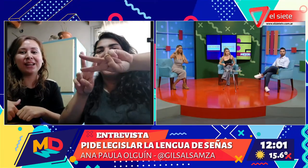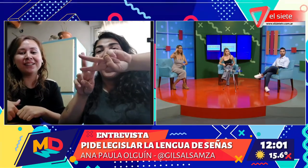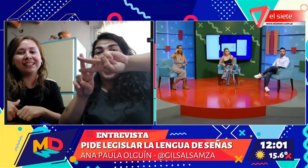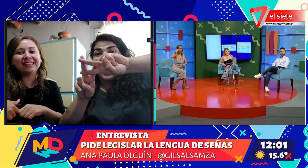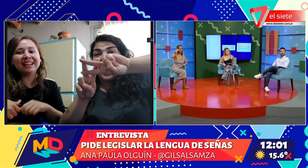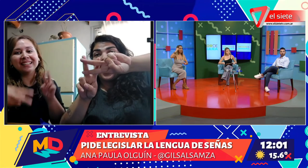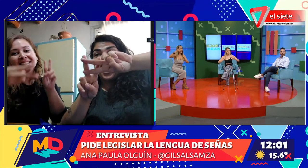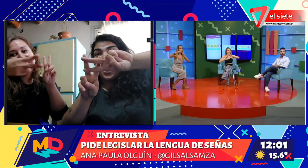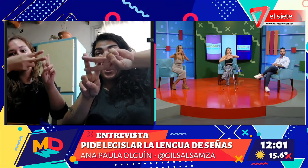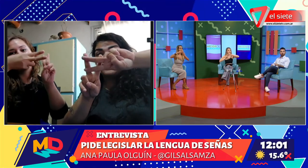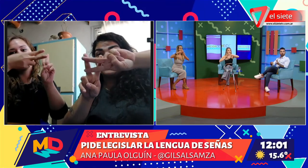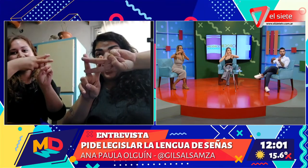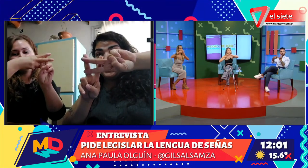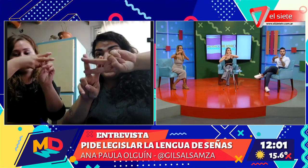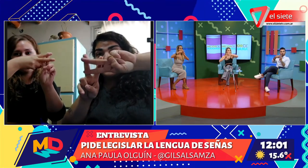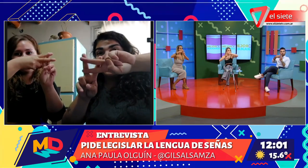con el hashtag? Sí, claro. ¿Cómo es el hashtag?